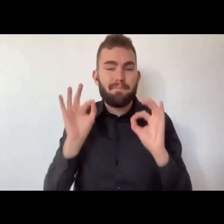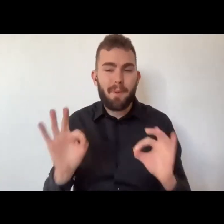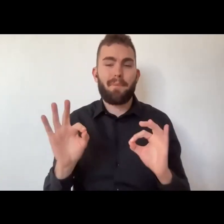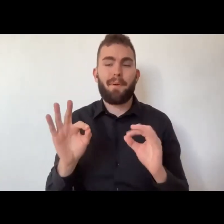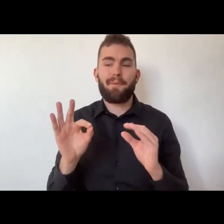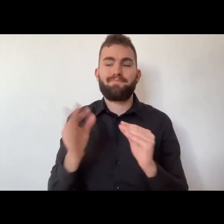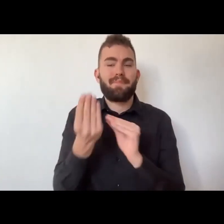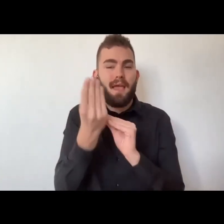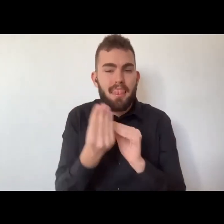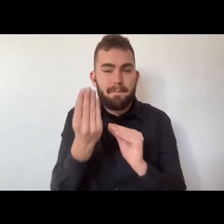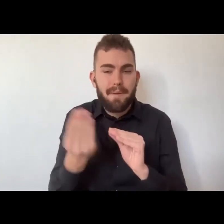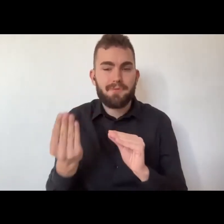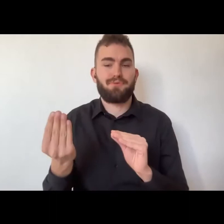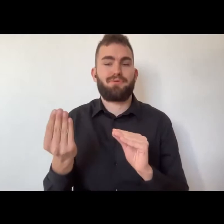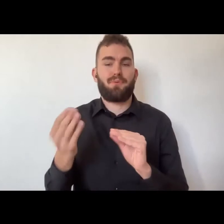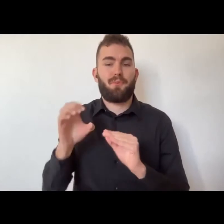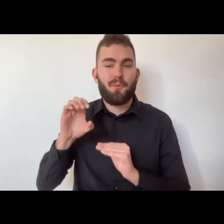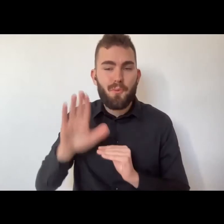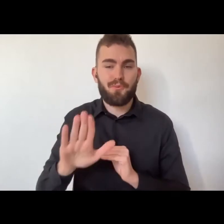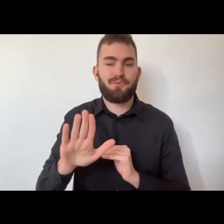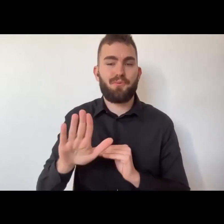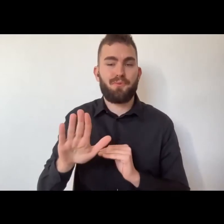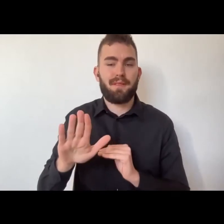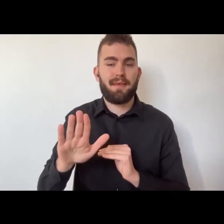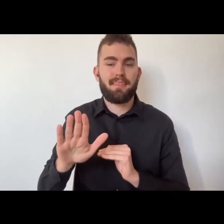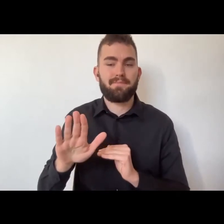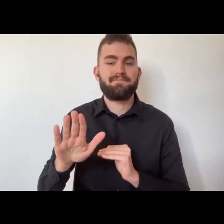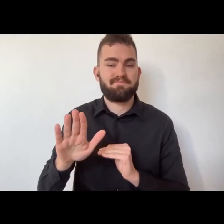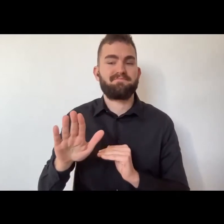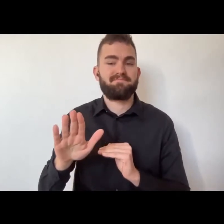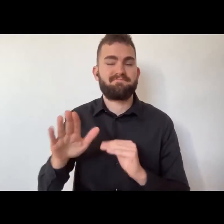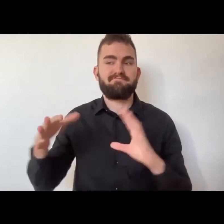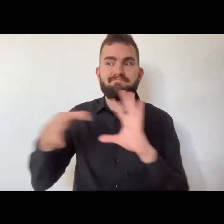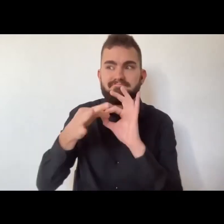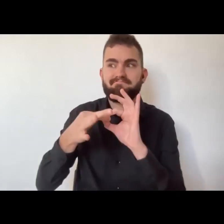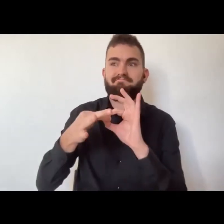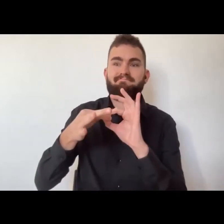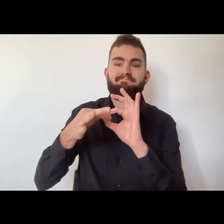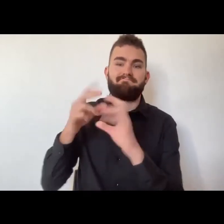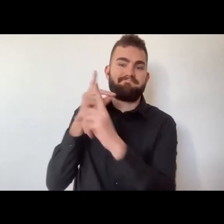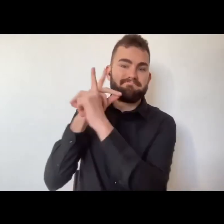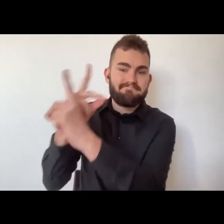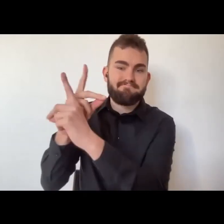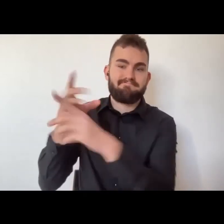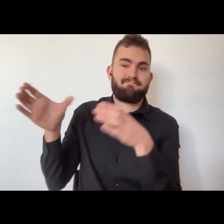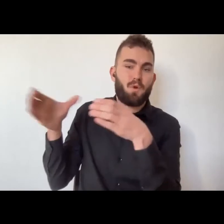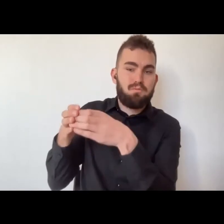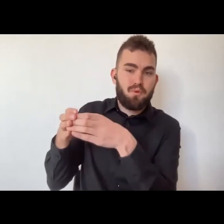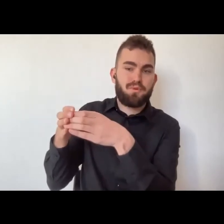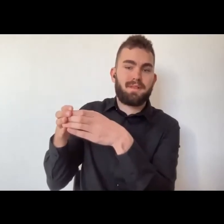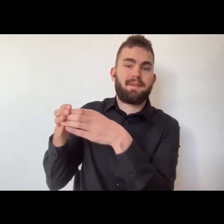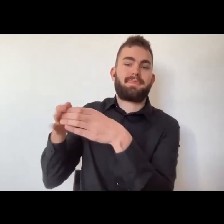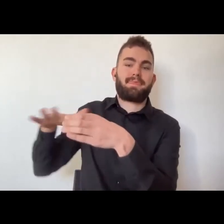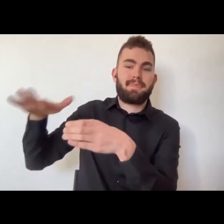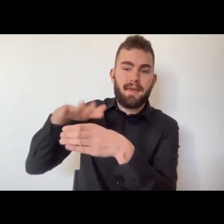Mentre l'arte performativa esprime, soprattutto nel nostro caso, la